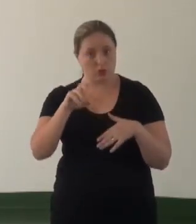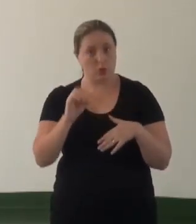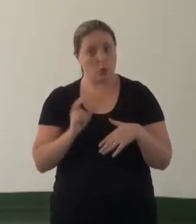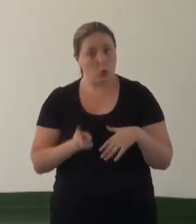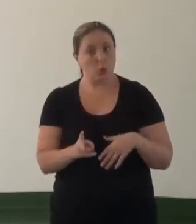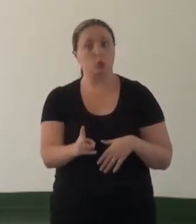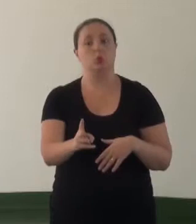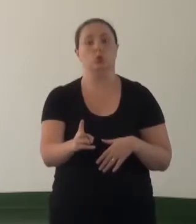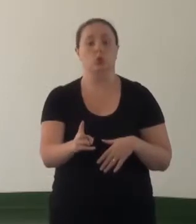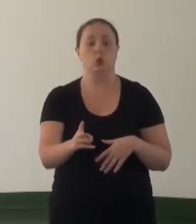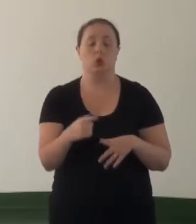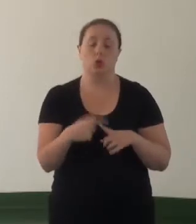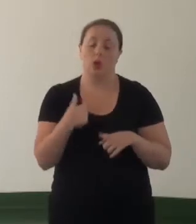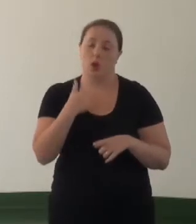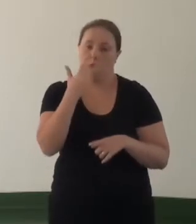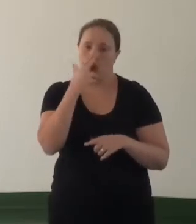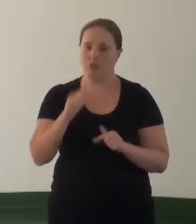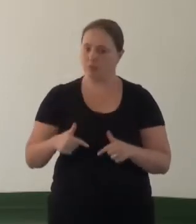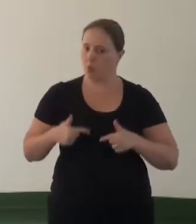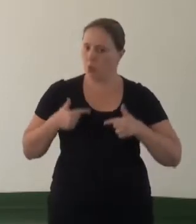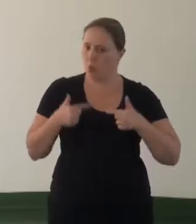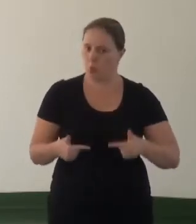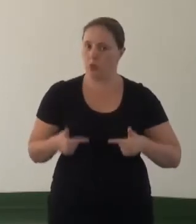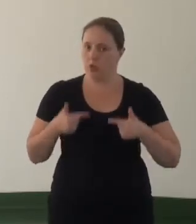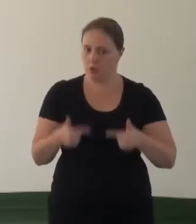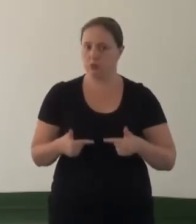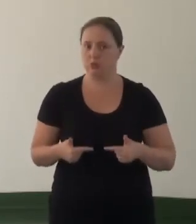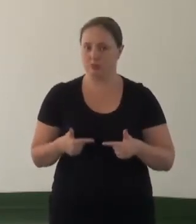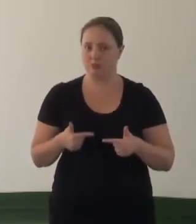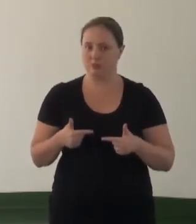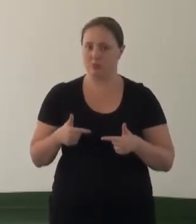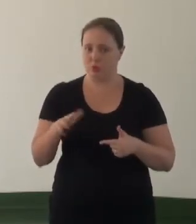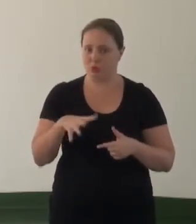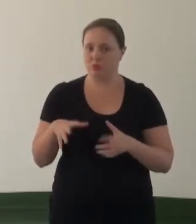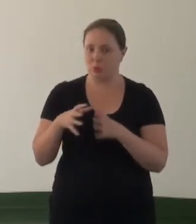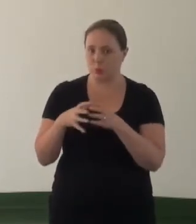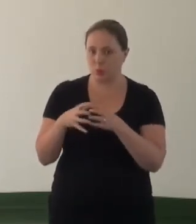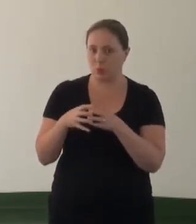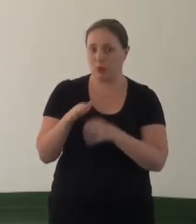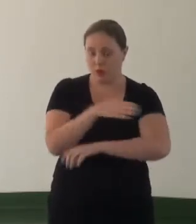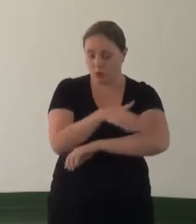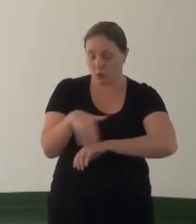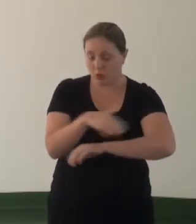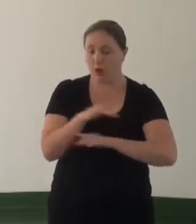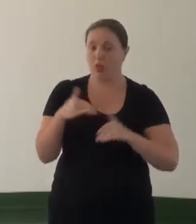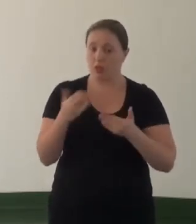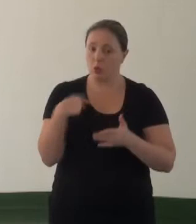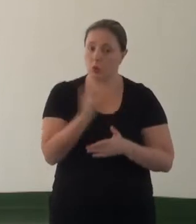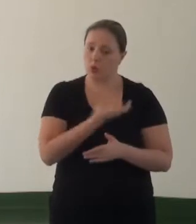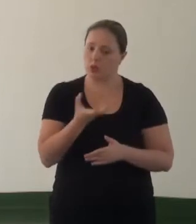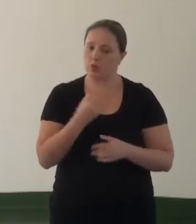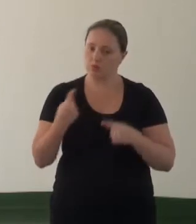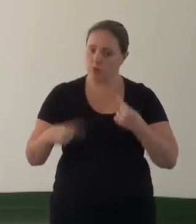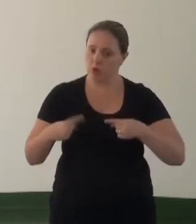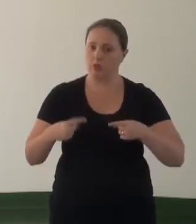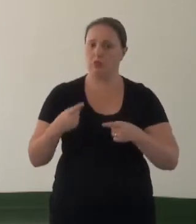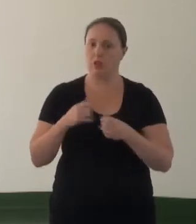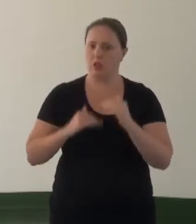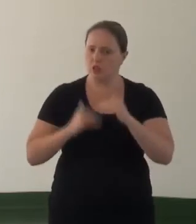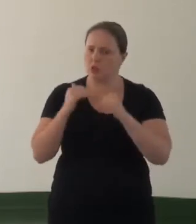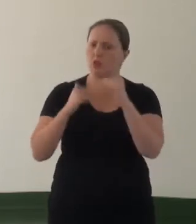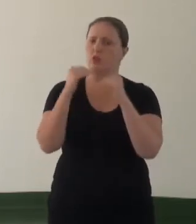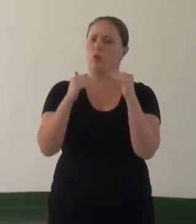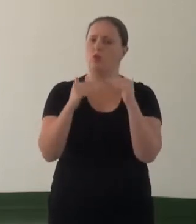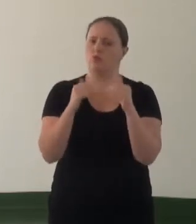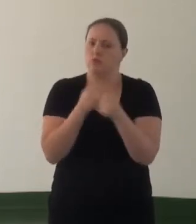permanecer, porque eu acho que é uma luta muito grande do movimento e da população de rua e a gente quer que essa política ela tende a crescer e ela